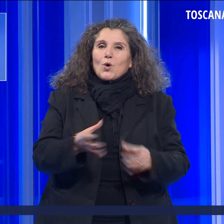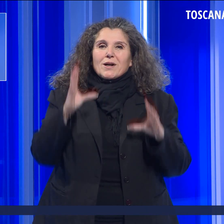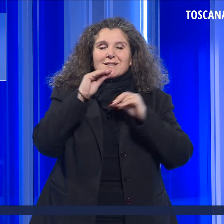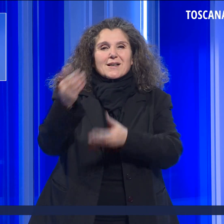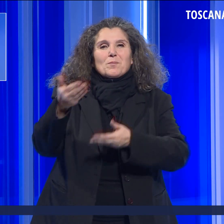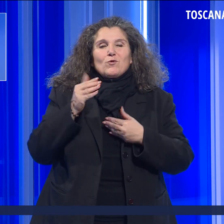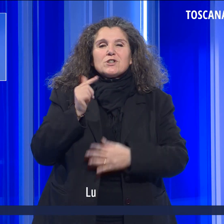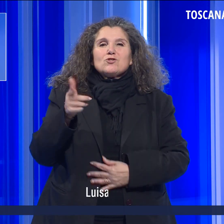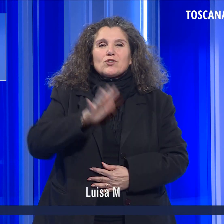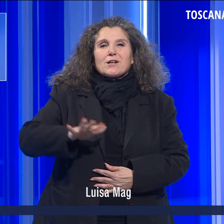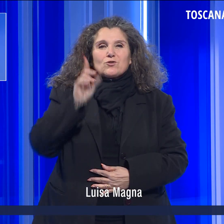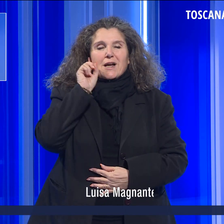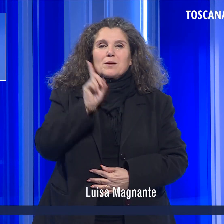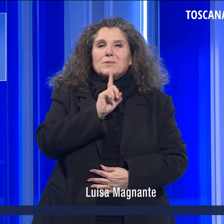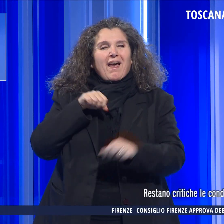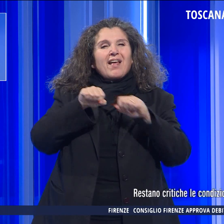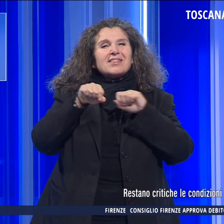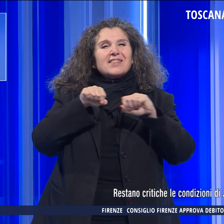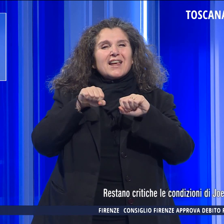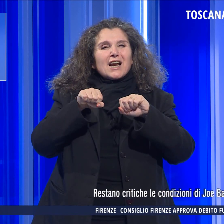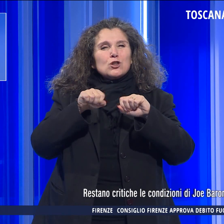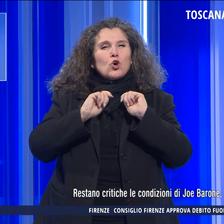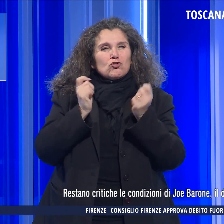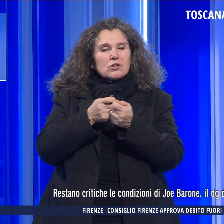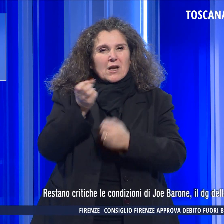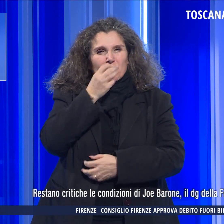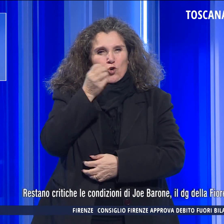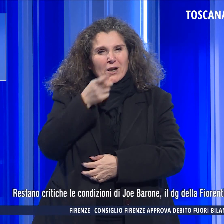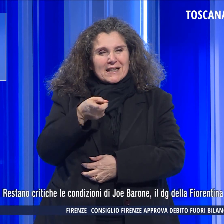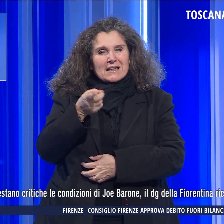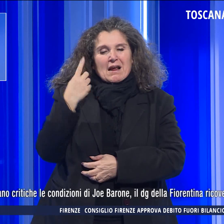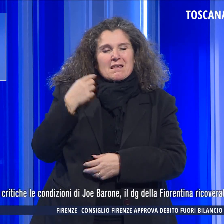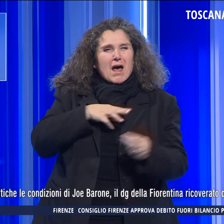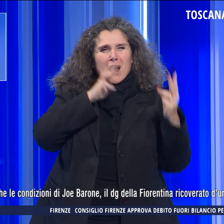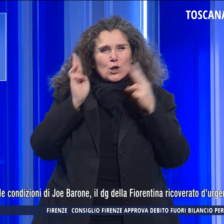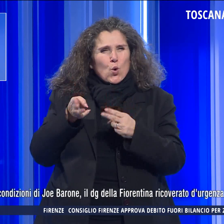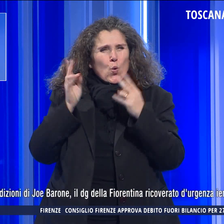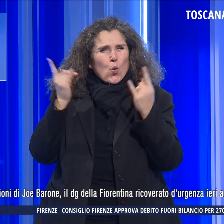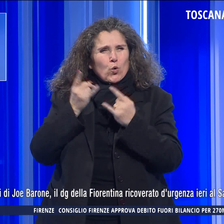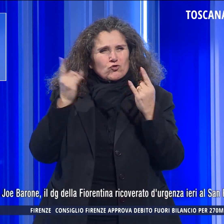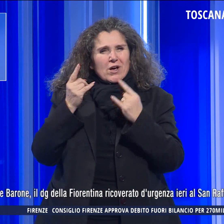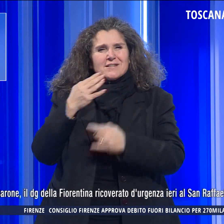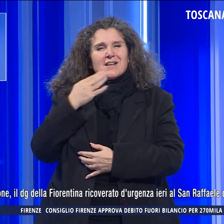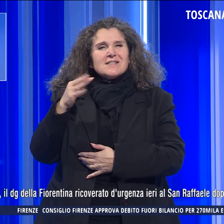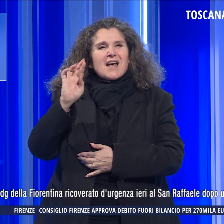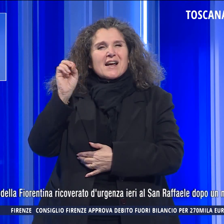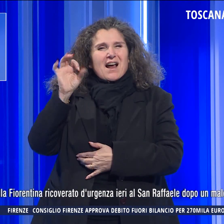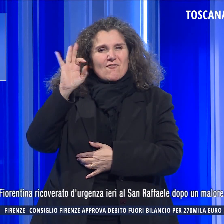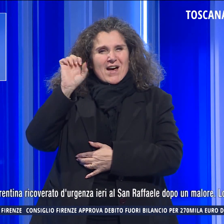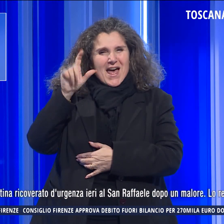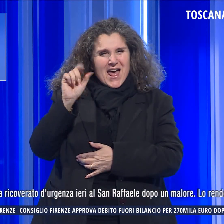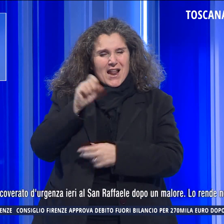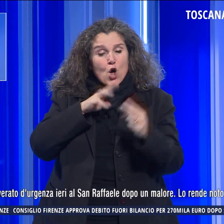Tutti dal telegiornale regionale ricoverato d'urgenza ieri al San Raffaele dopo un malore.